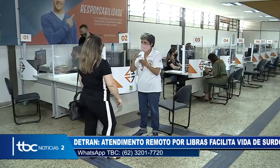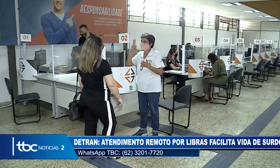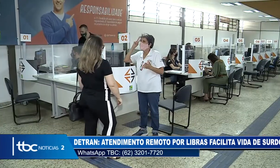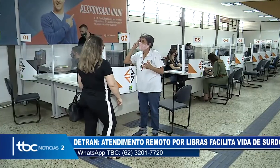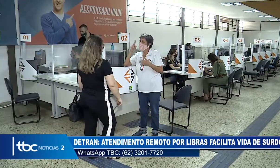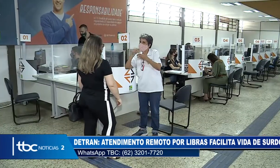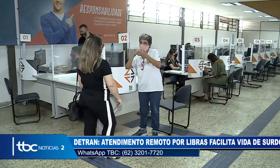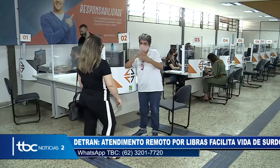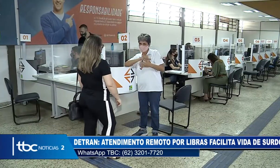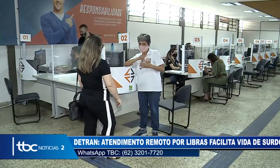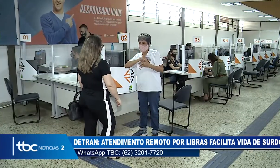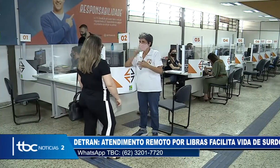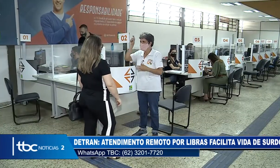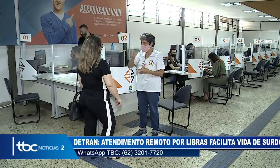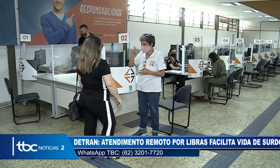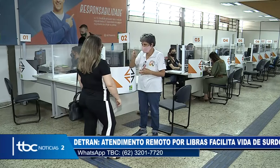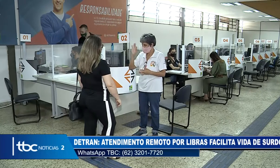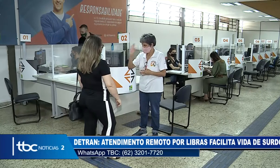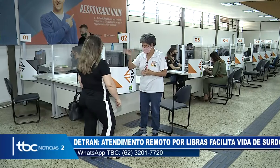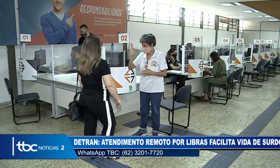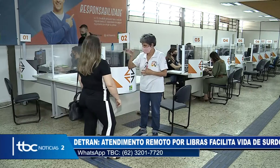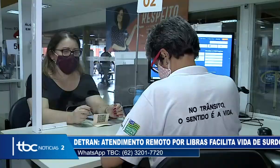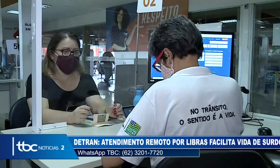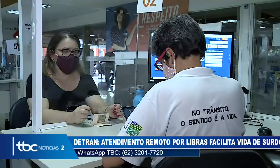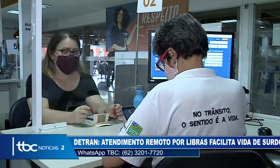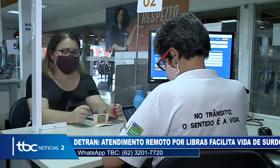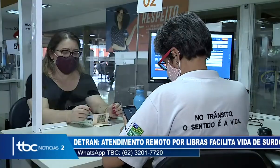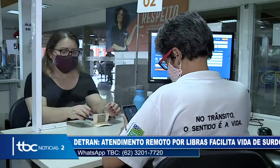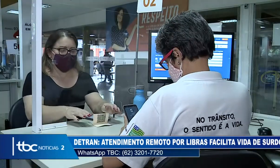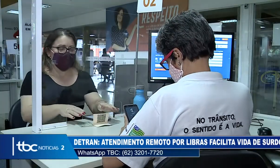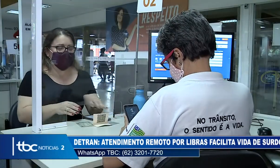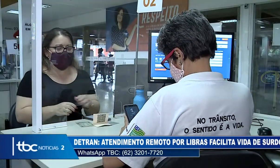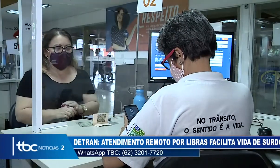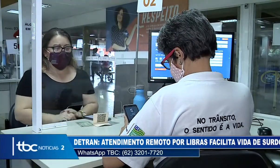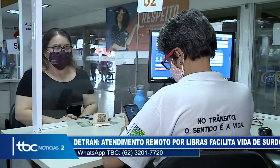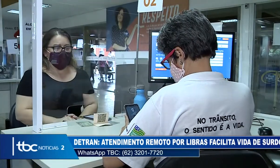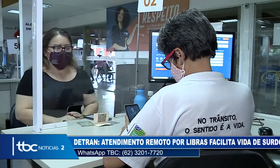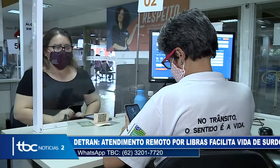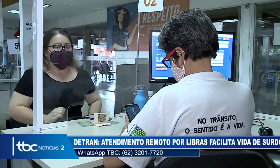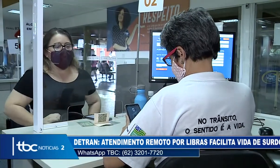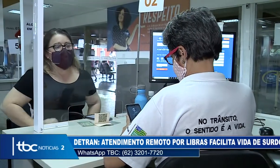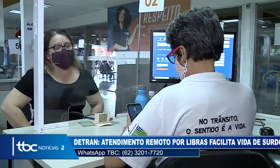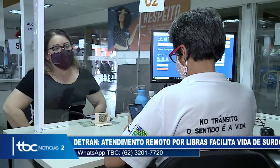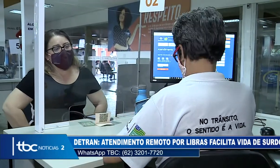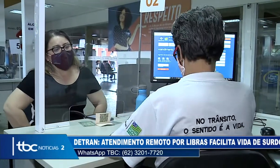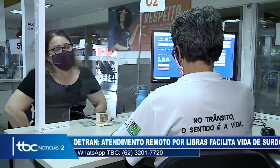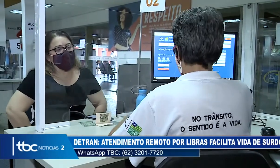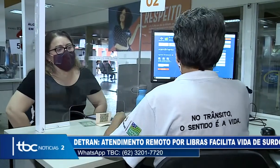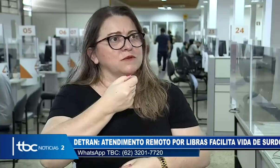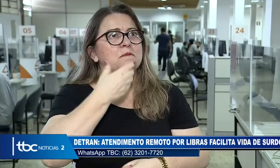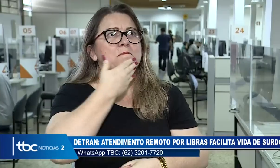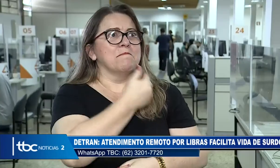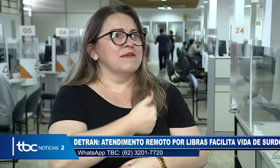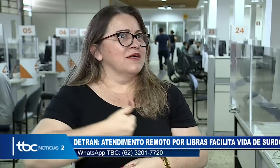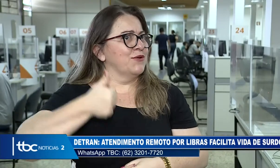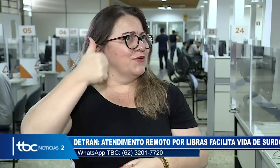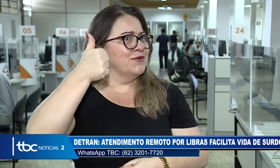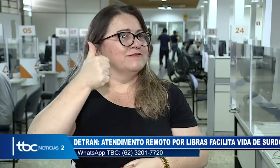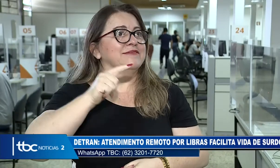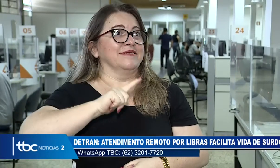Libras e comentou a importância de intérpretes para facilitar a comunicação nas unidades do Detran. Foi muito importante ter